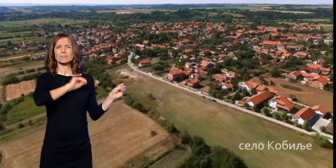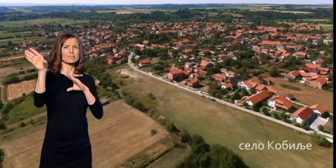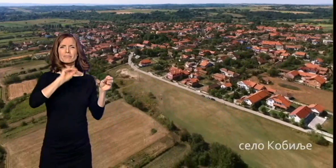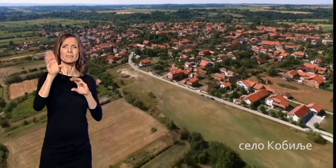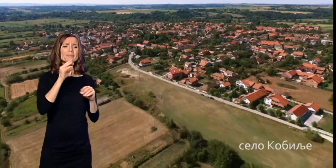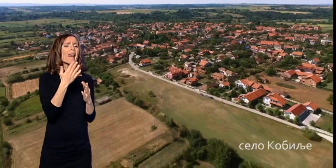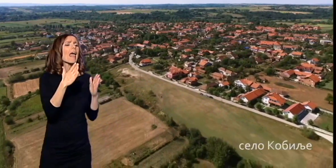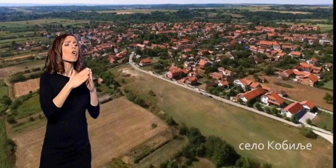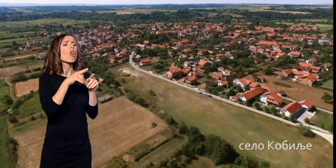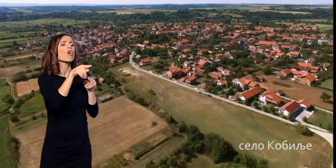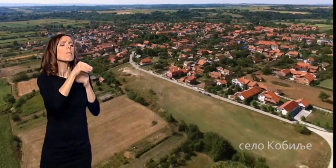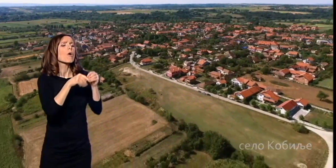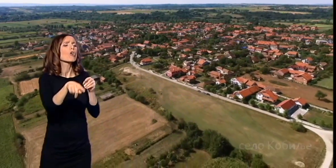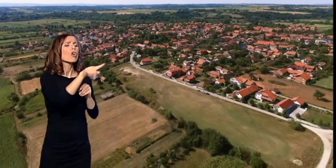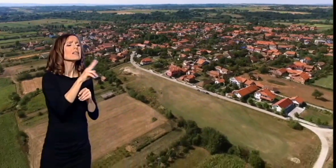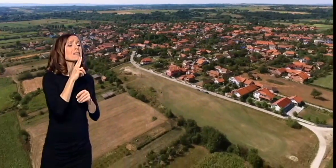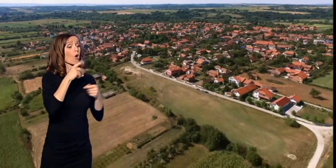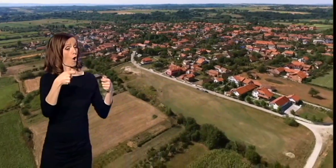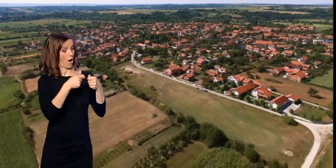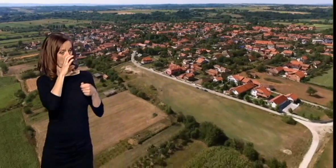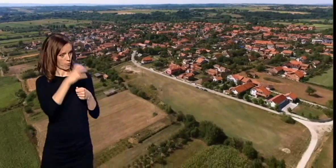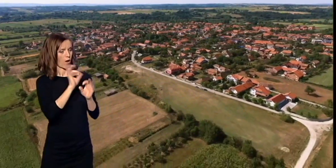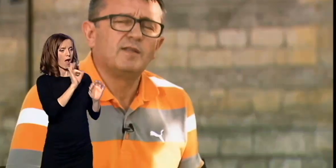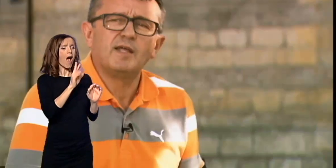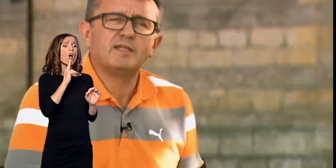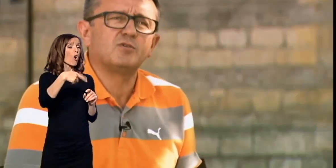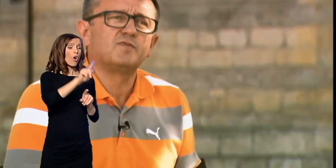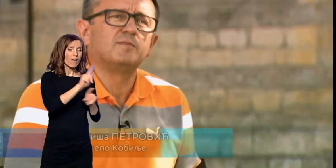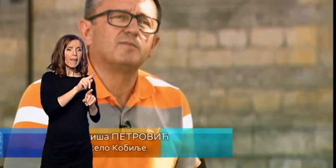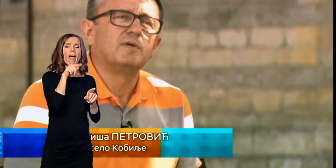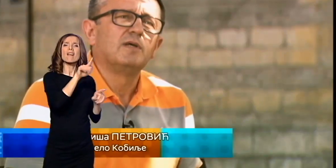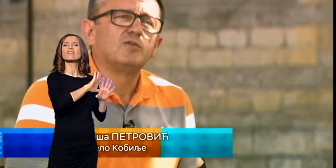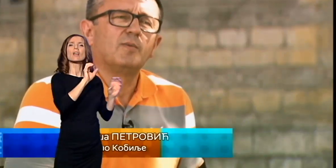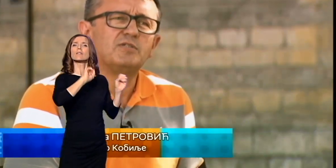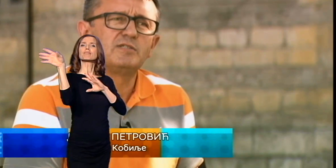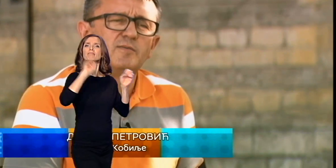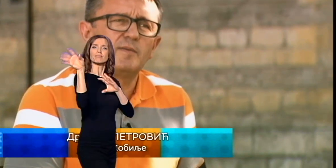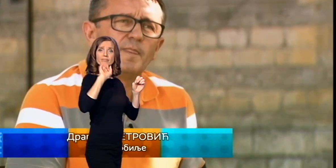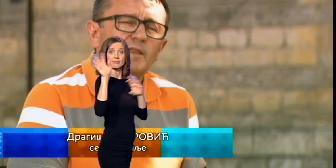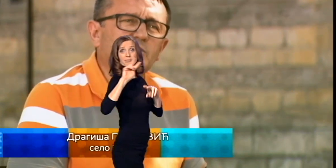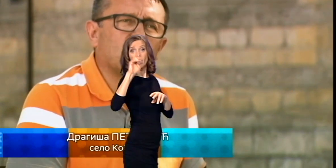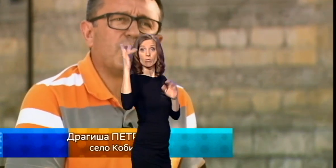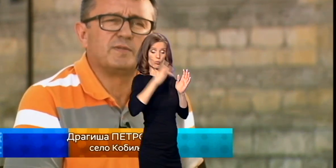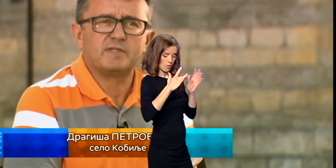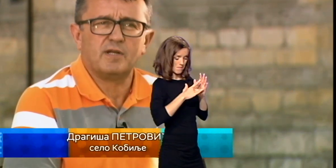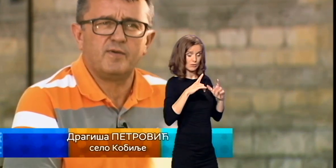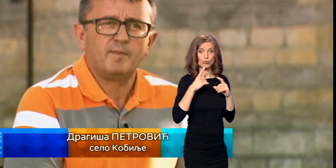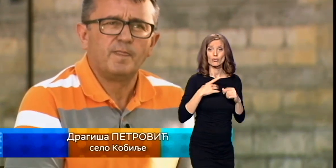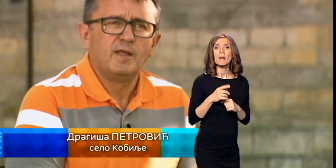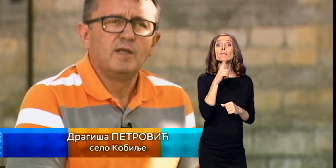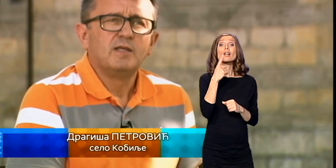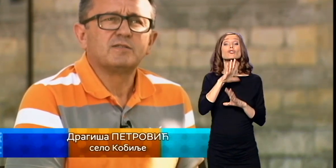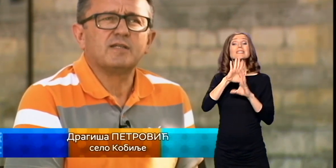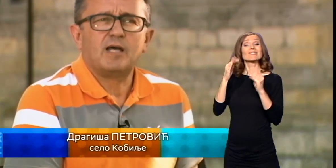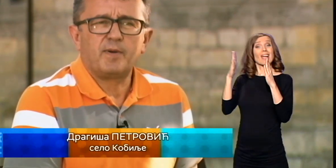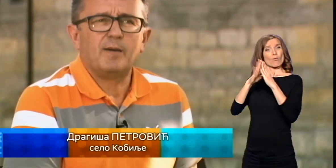okupatora, čitavo selo Kobilje je internirano. Je naređeno svim domaćinstvima da se okupe ispred crkve,